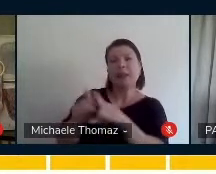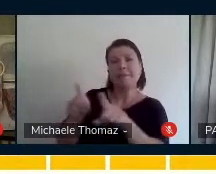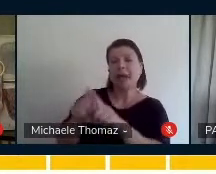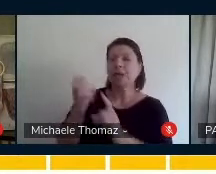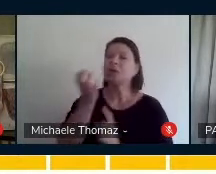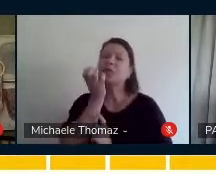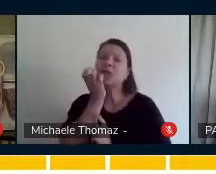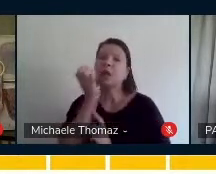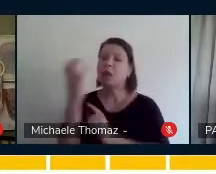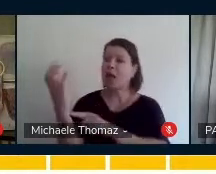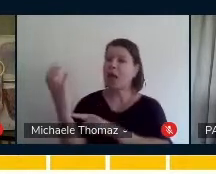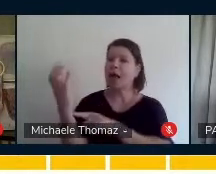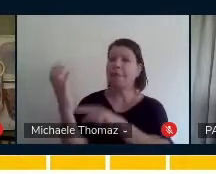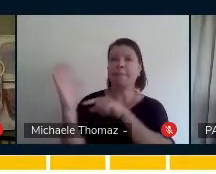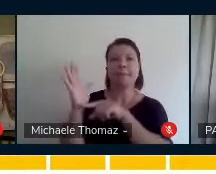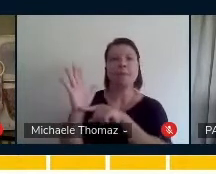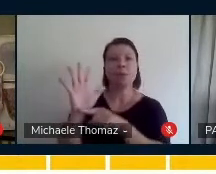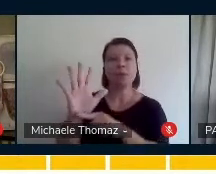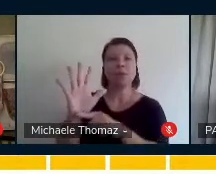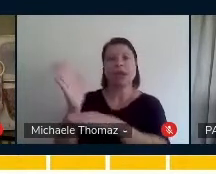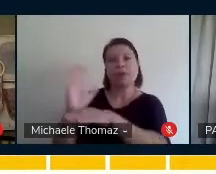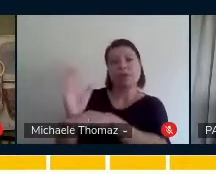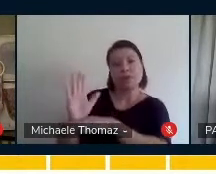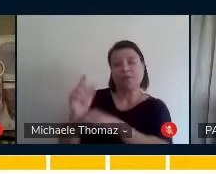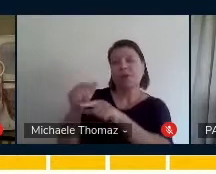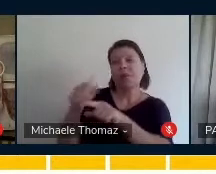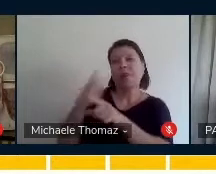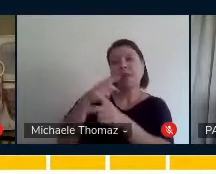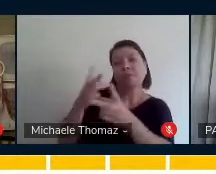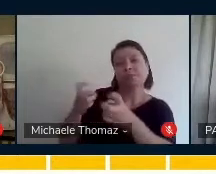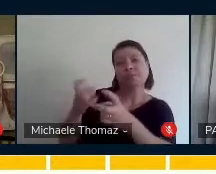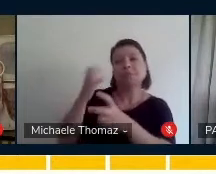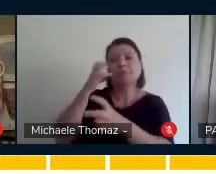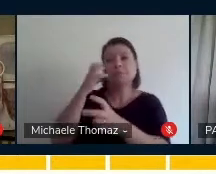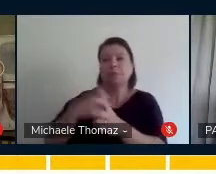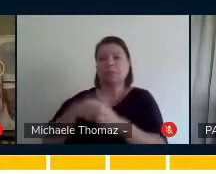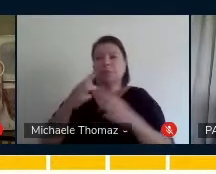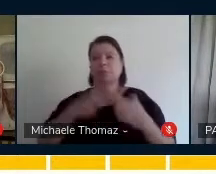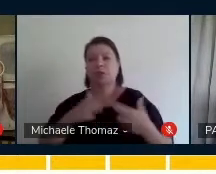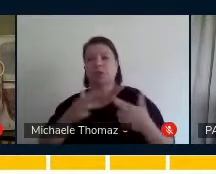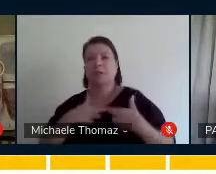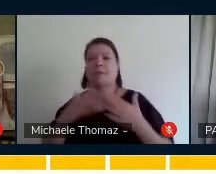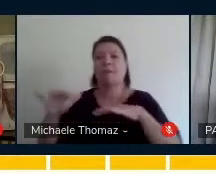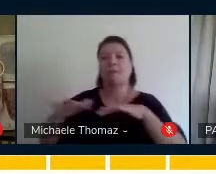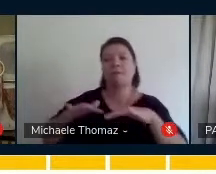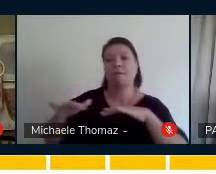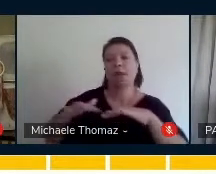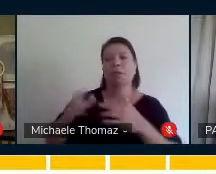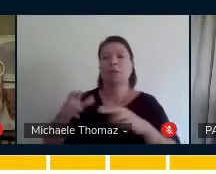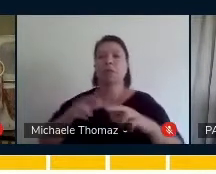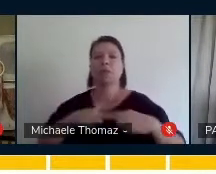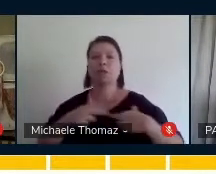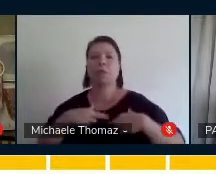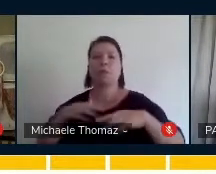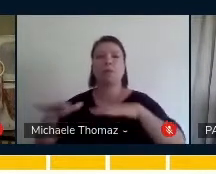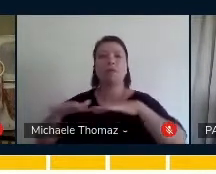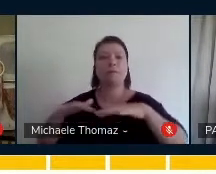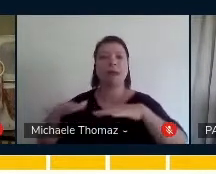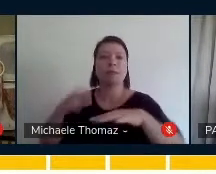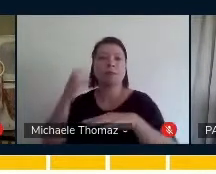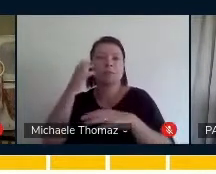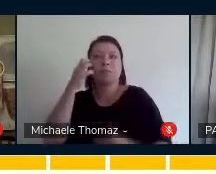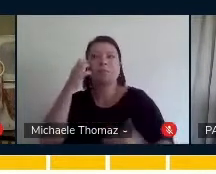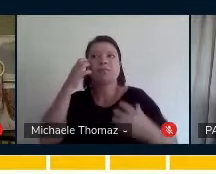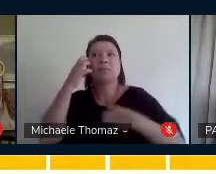ela estava tendo a oportunidade de perceber o ritmo da dança com o som, com a caixinha de som também, a